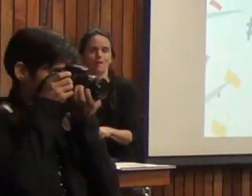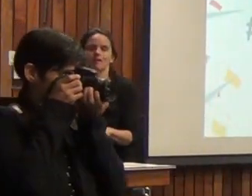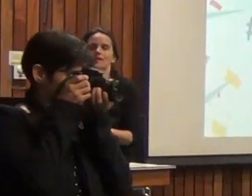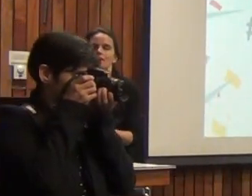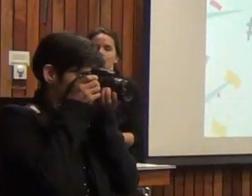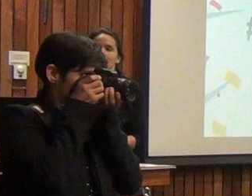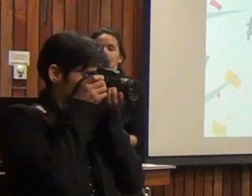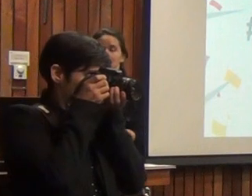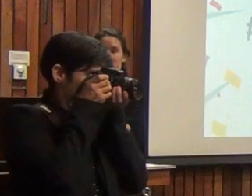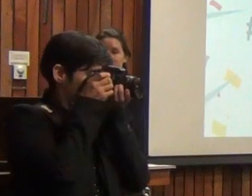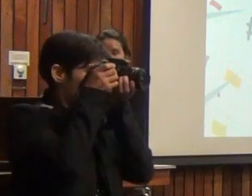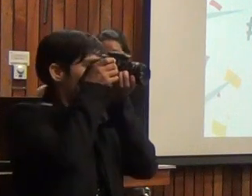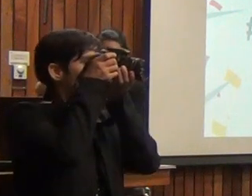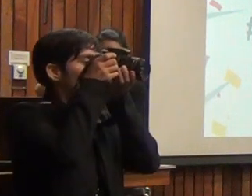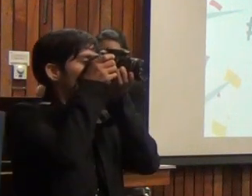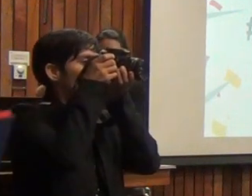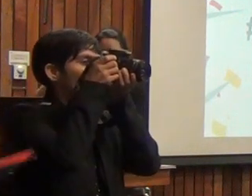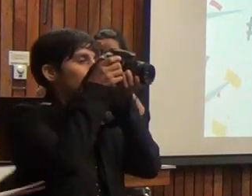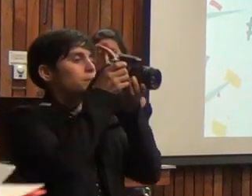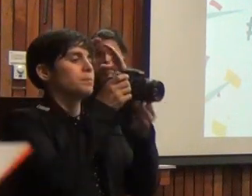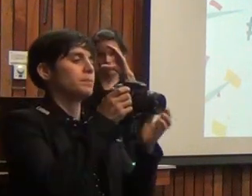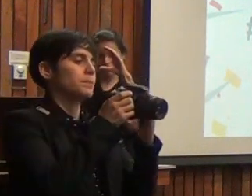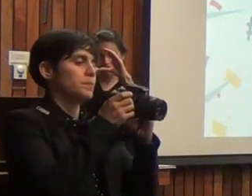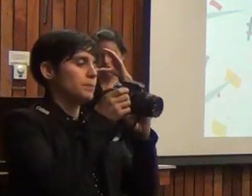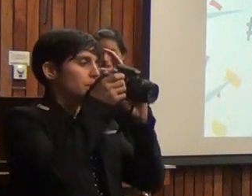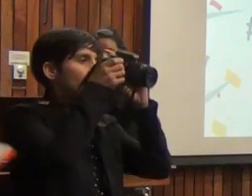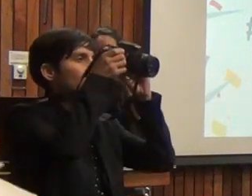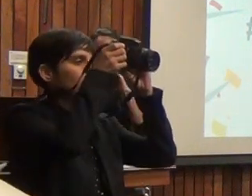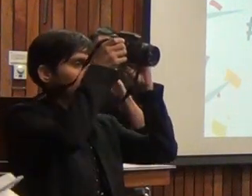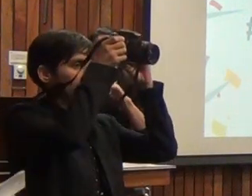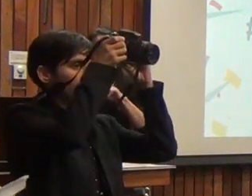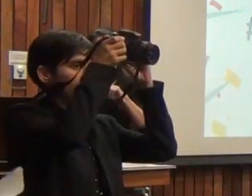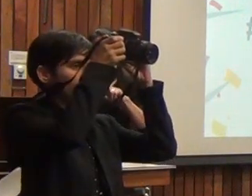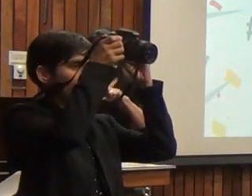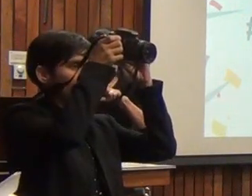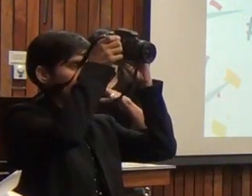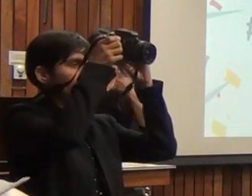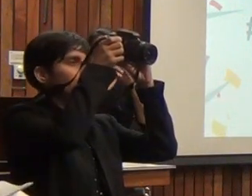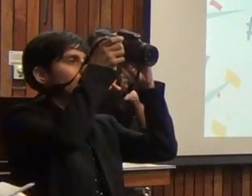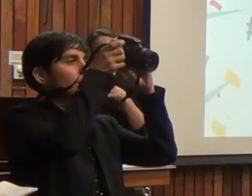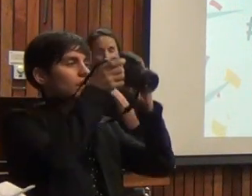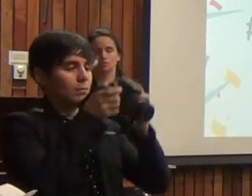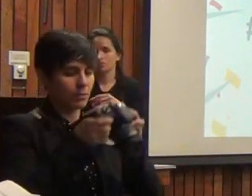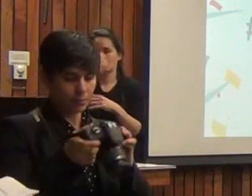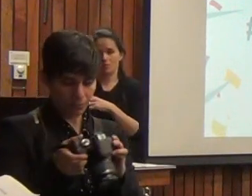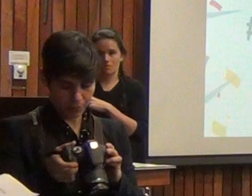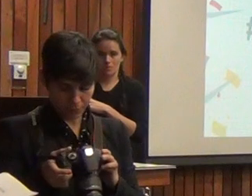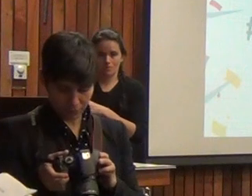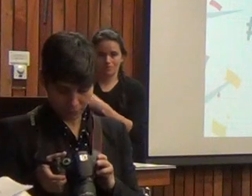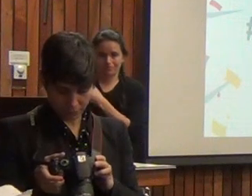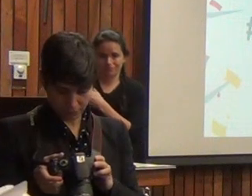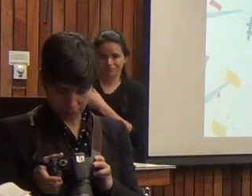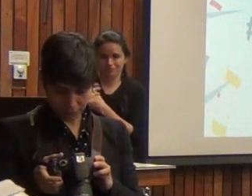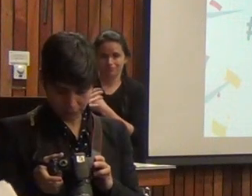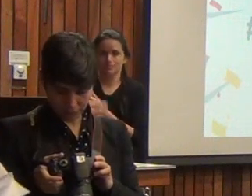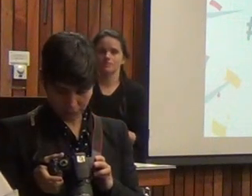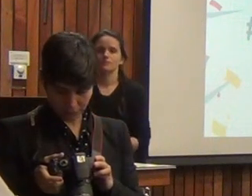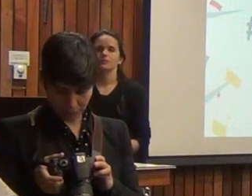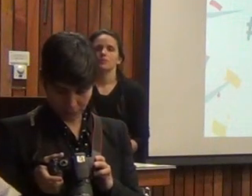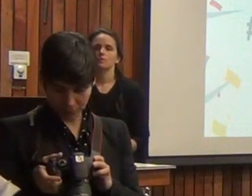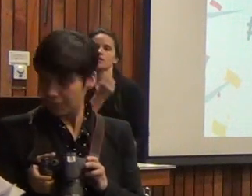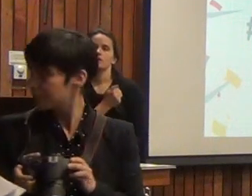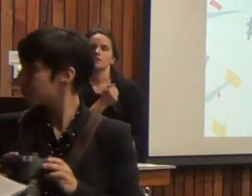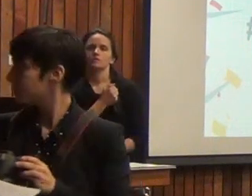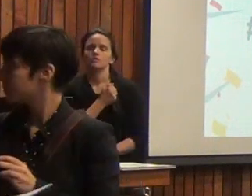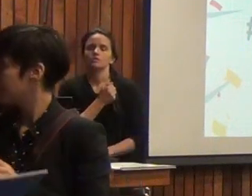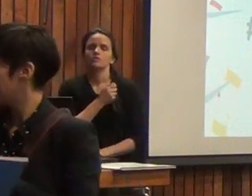como Centro de Tecnologías de Inclusión estamos haciendo ya hace harto tiempo. La Universidad Católica